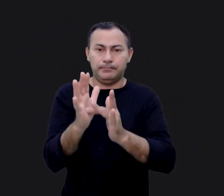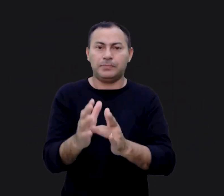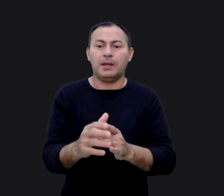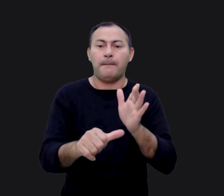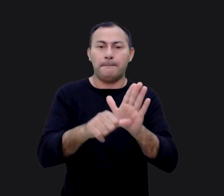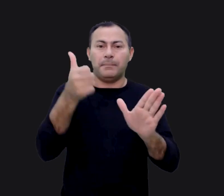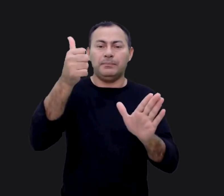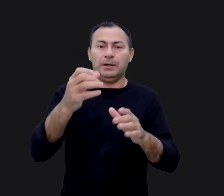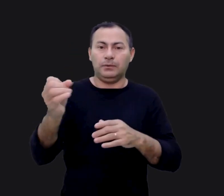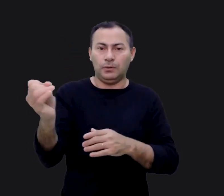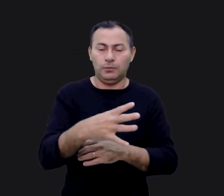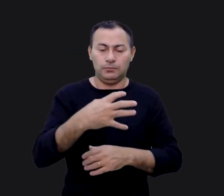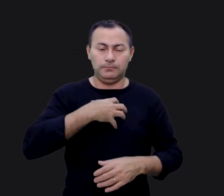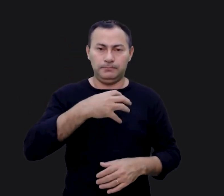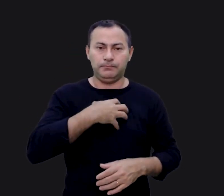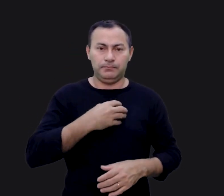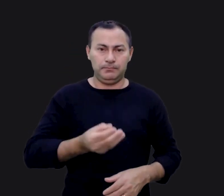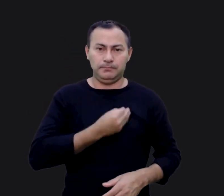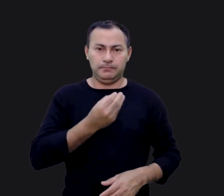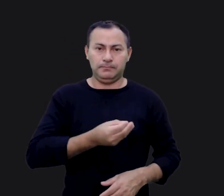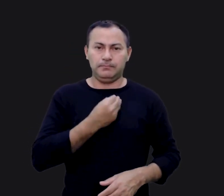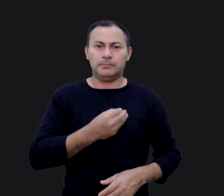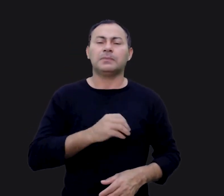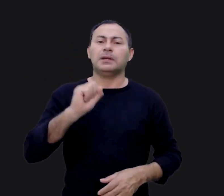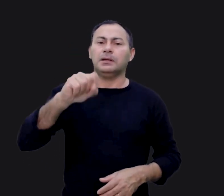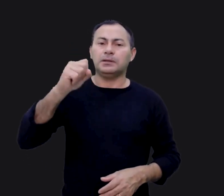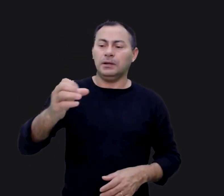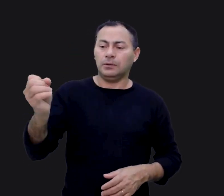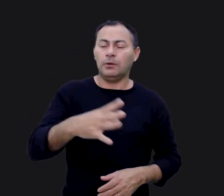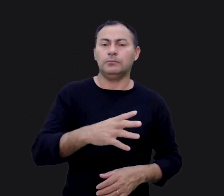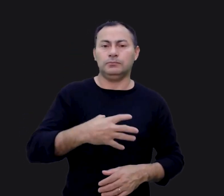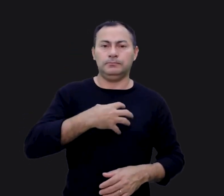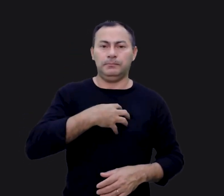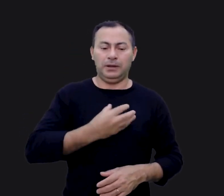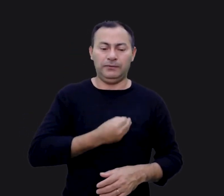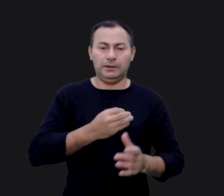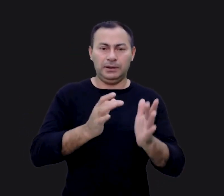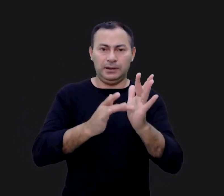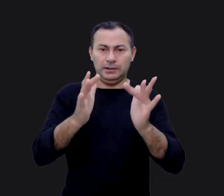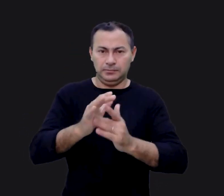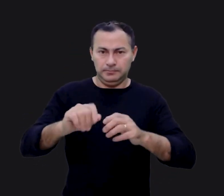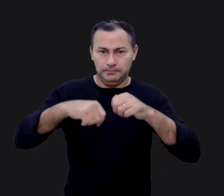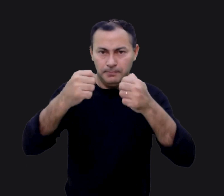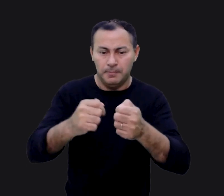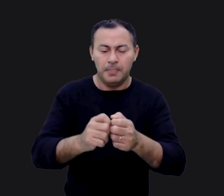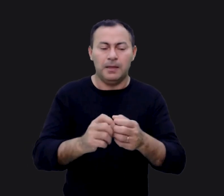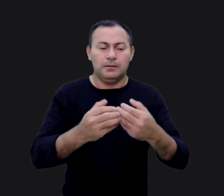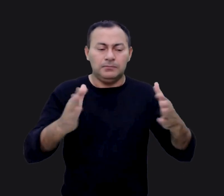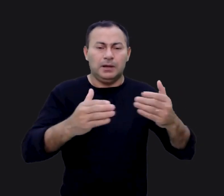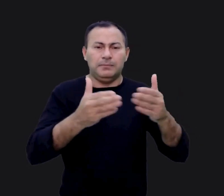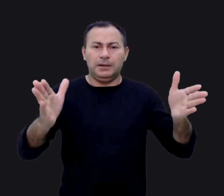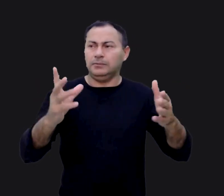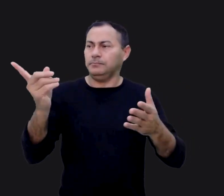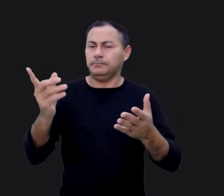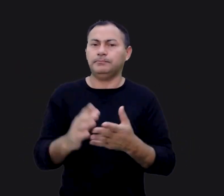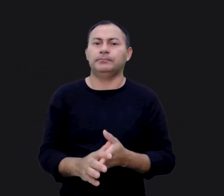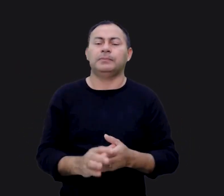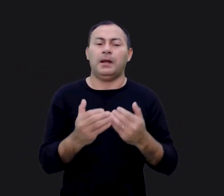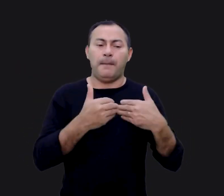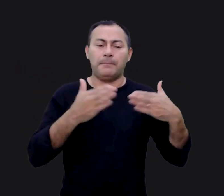Este é o primeiro novo modo de vida. Sim, novo modo de vida que Cristo nos deu. Rasgando a cortina e